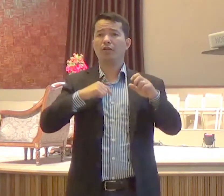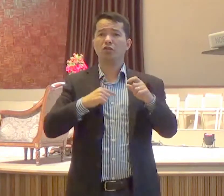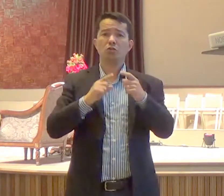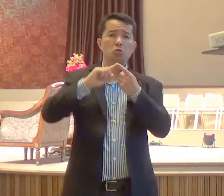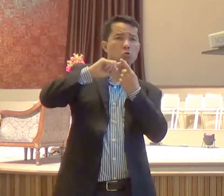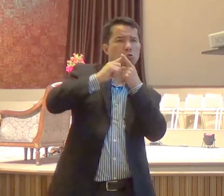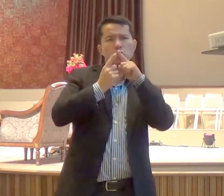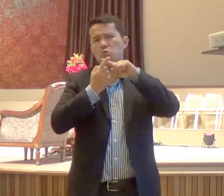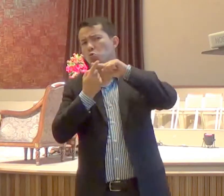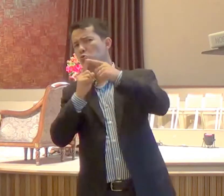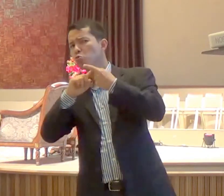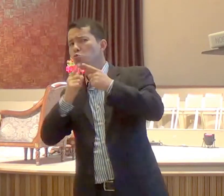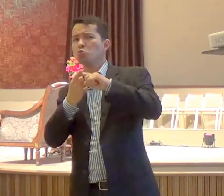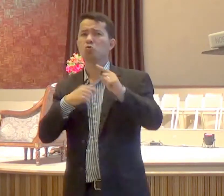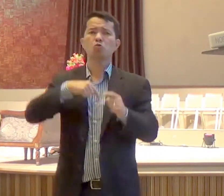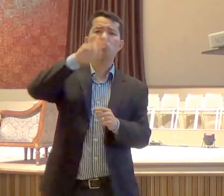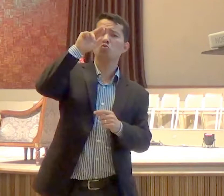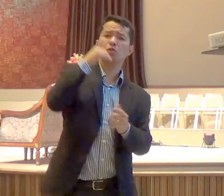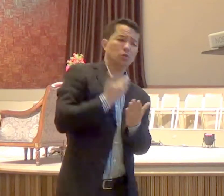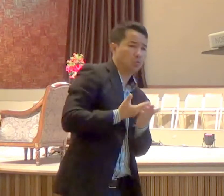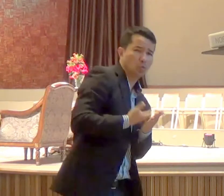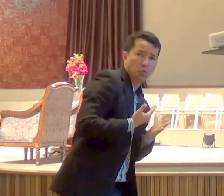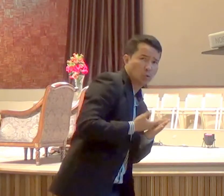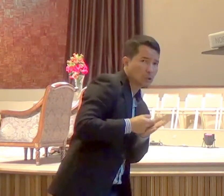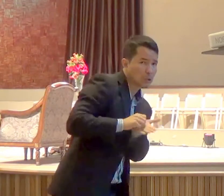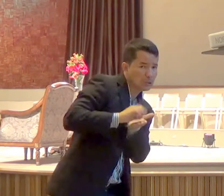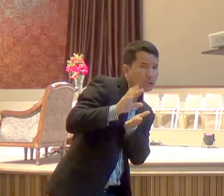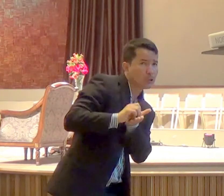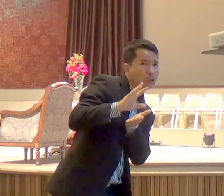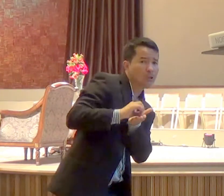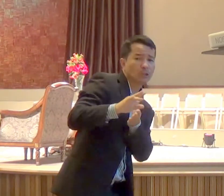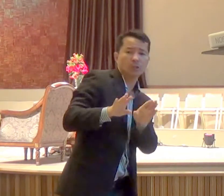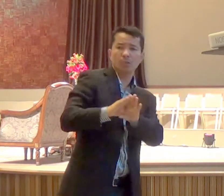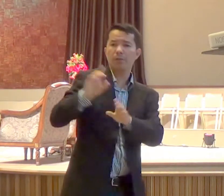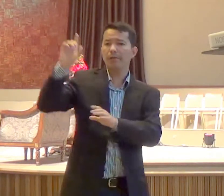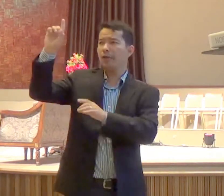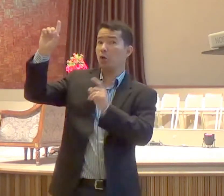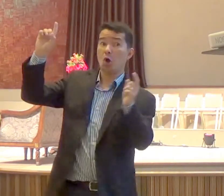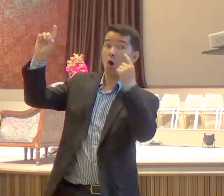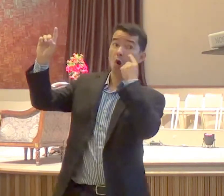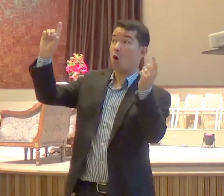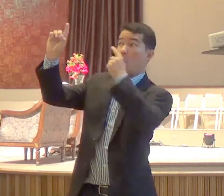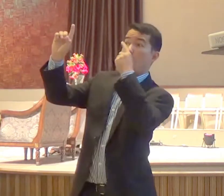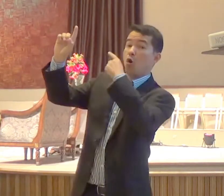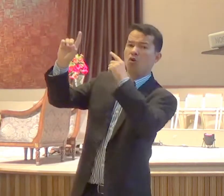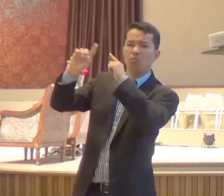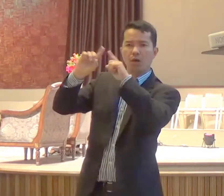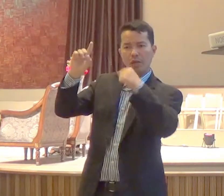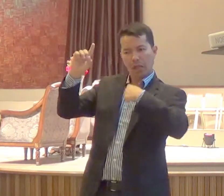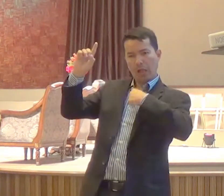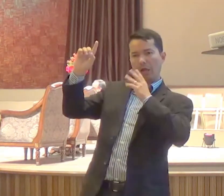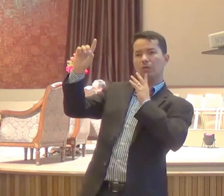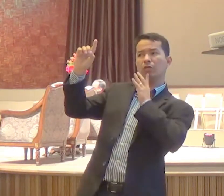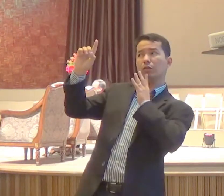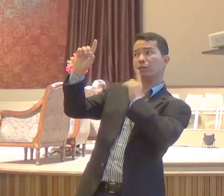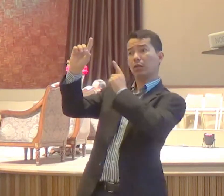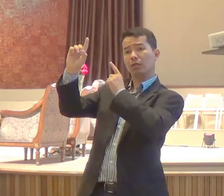temas que jamais estudaram, e testemunham de um Deus que jamais conhecerem, pregue o Evangelho,